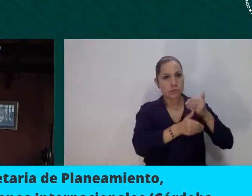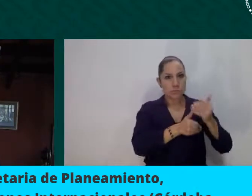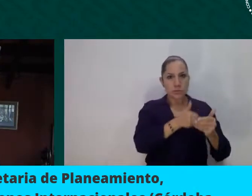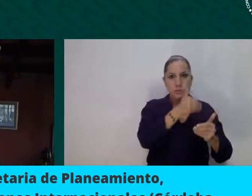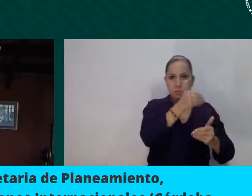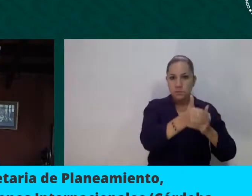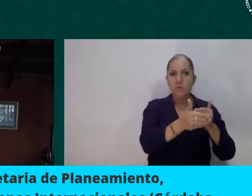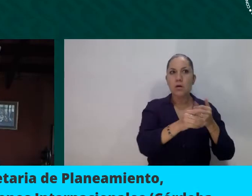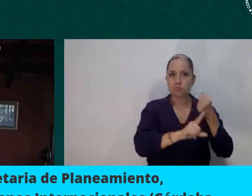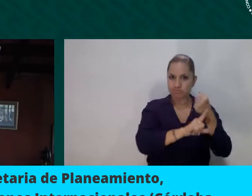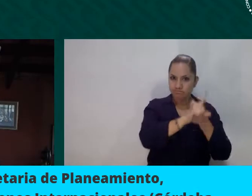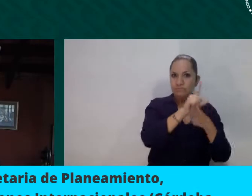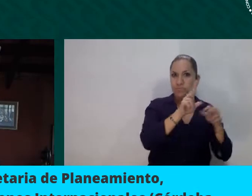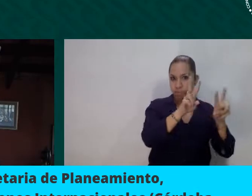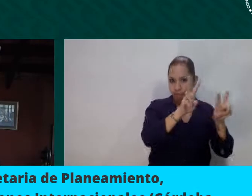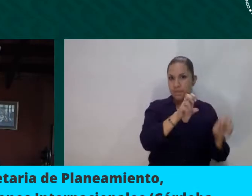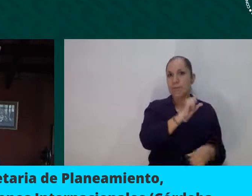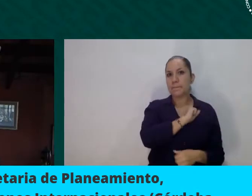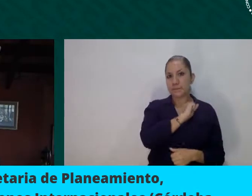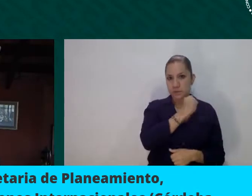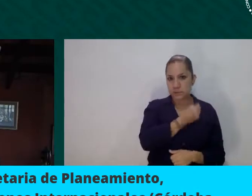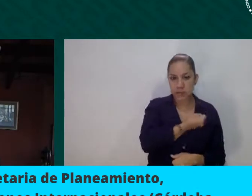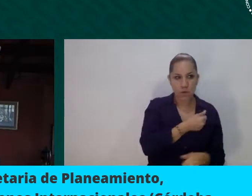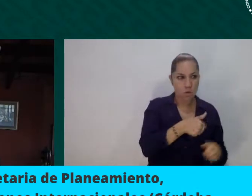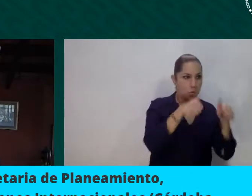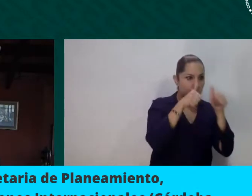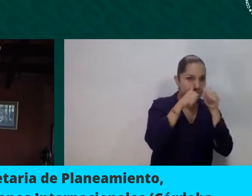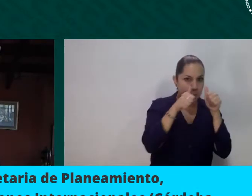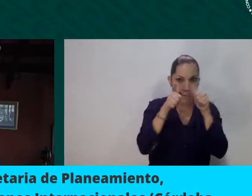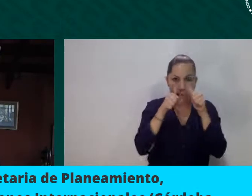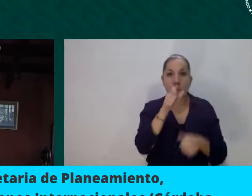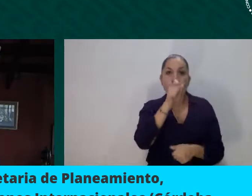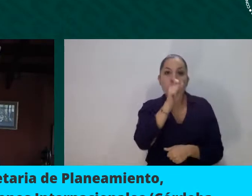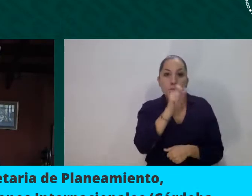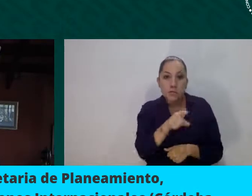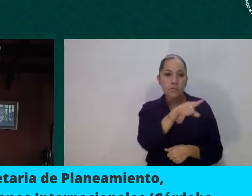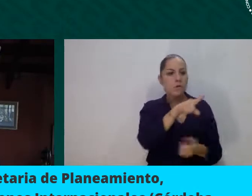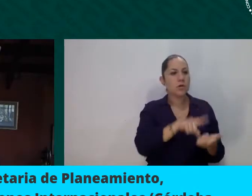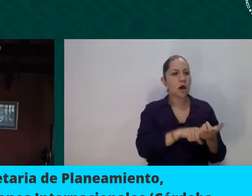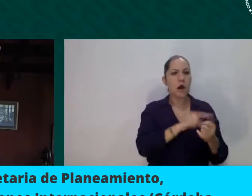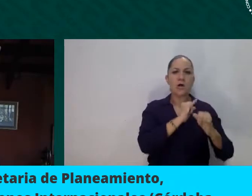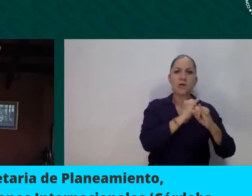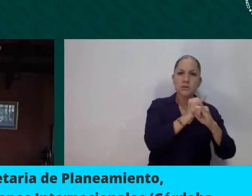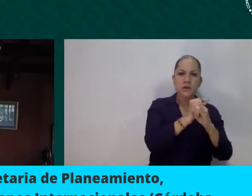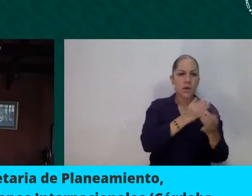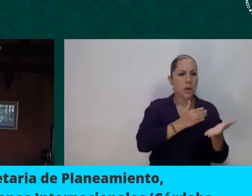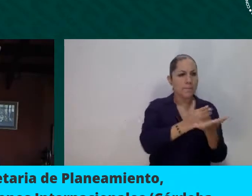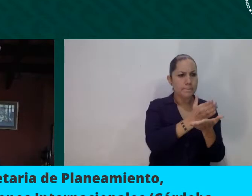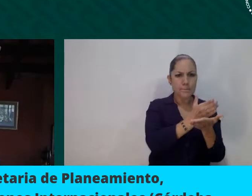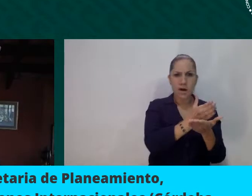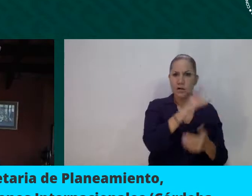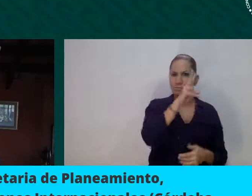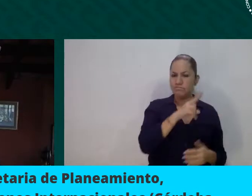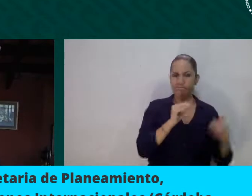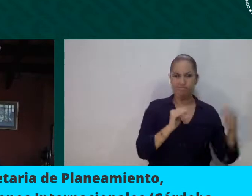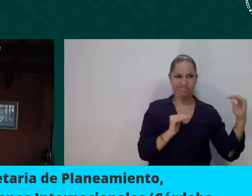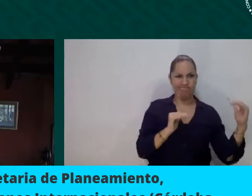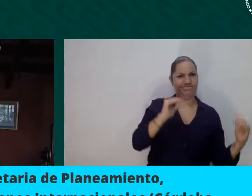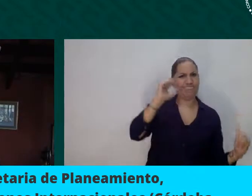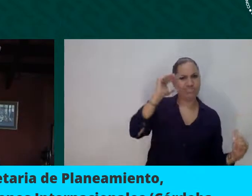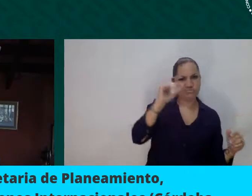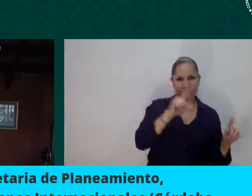brecha digital, con mayor énfasis ha atacado a las personas migrantes o refugiados, apátridas,